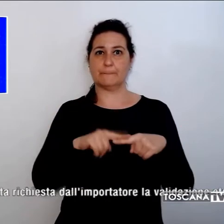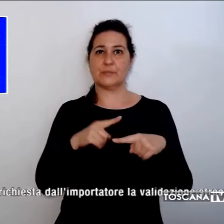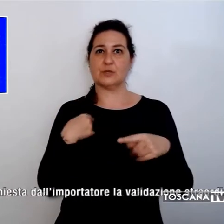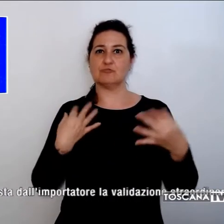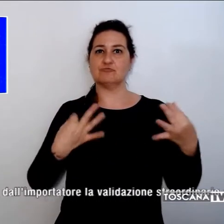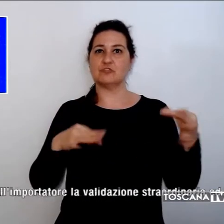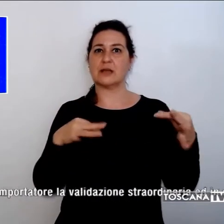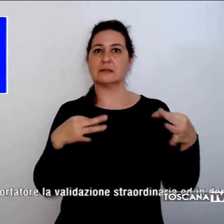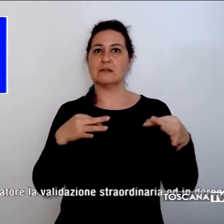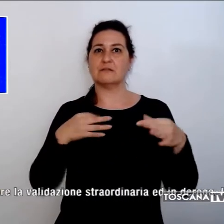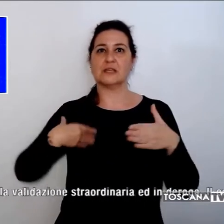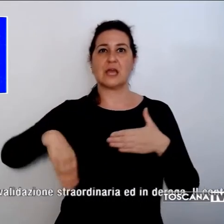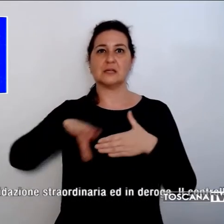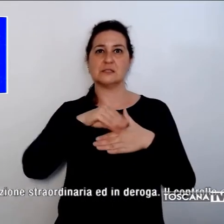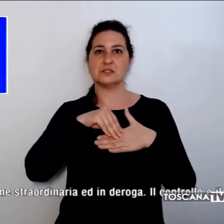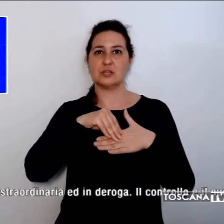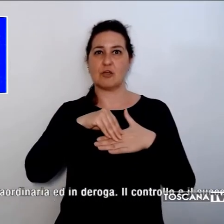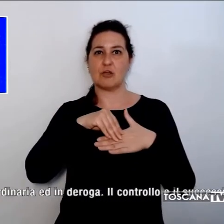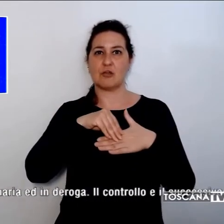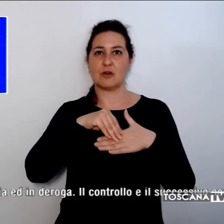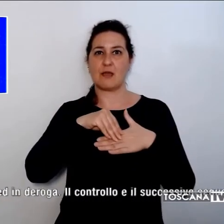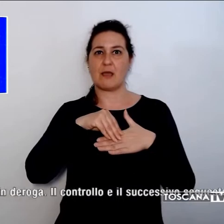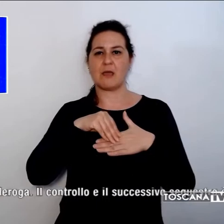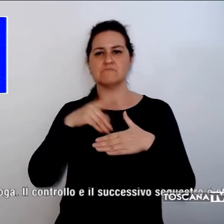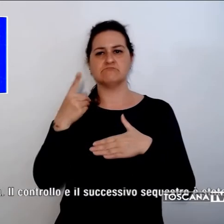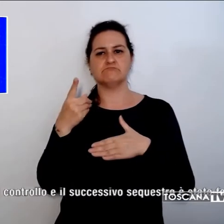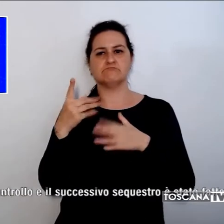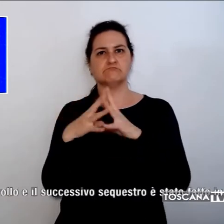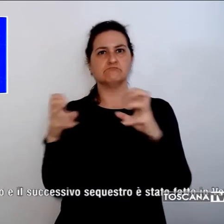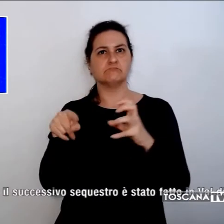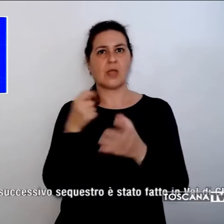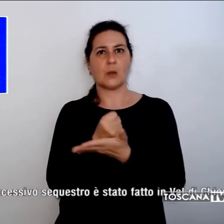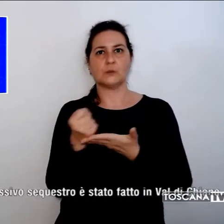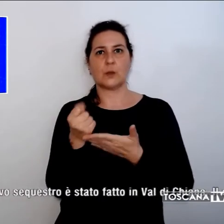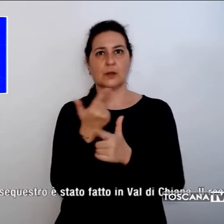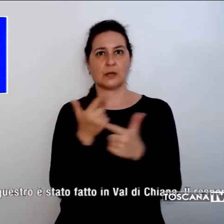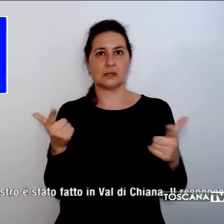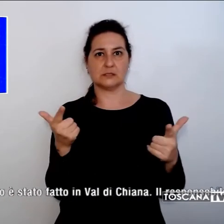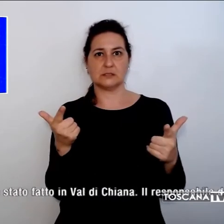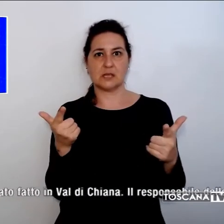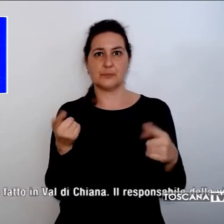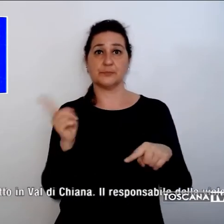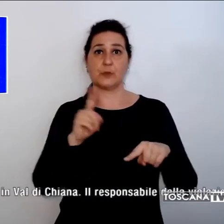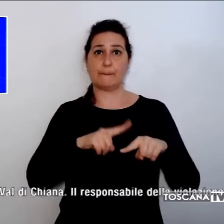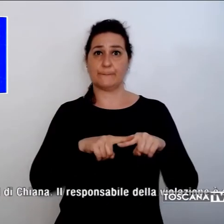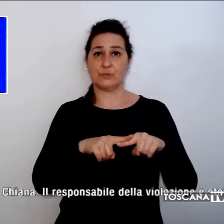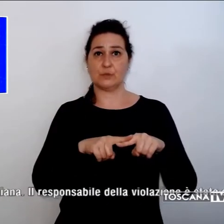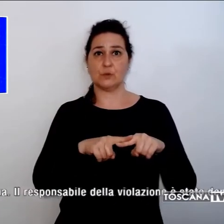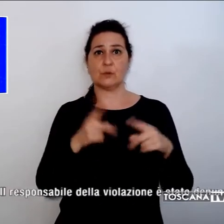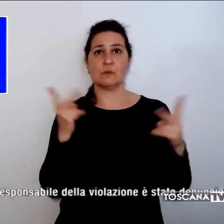emessa da un ente non autorizzato. Inoltre non era stata richiesta dall